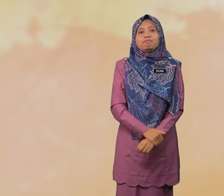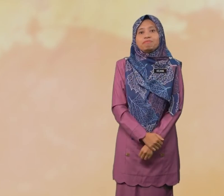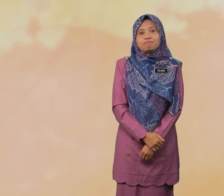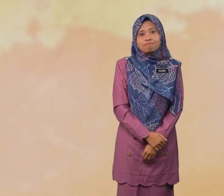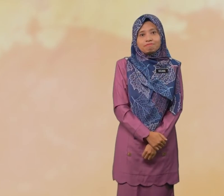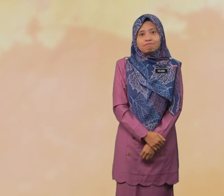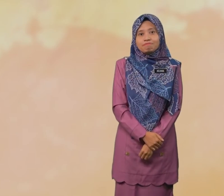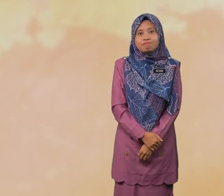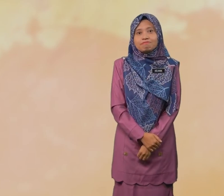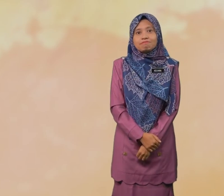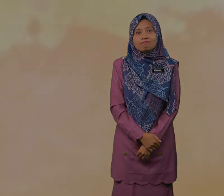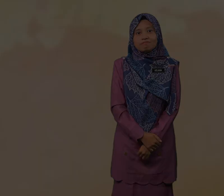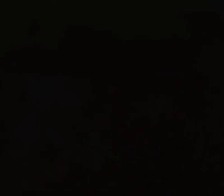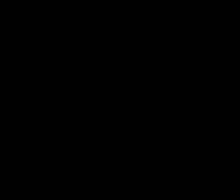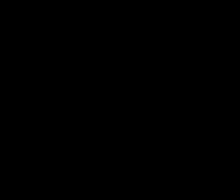Terima kasih kerana